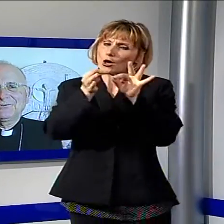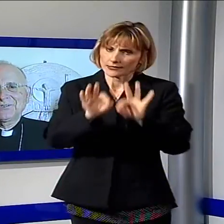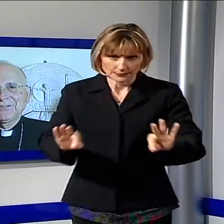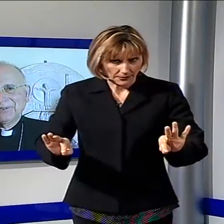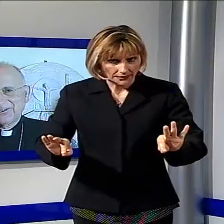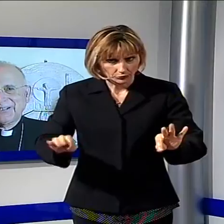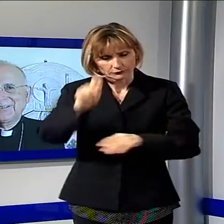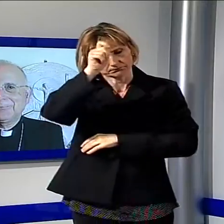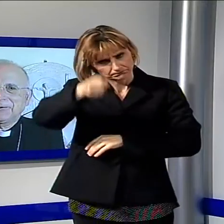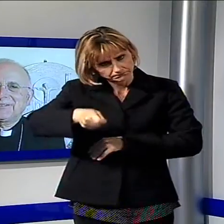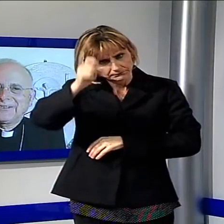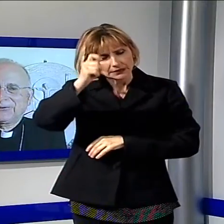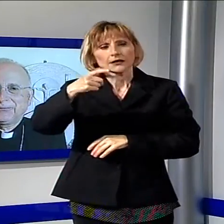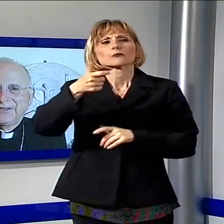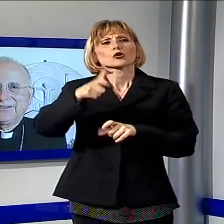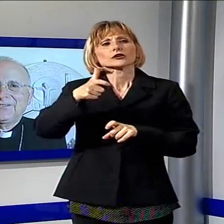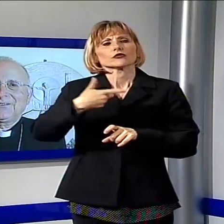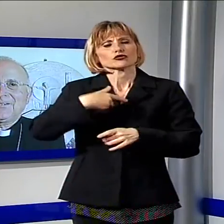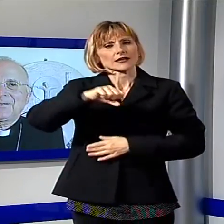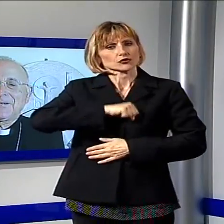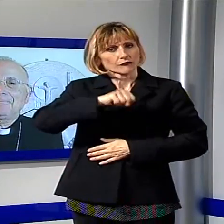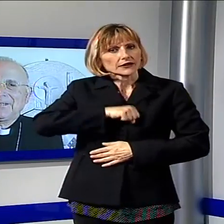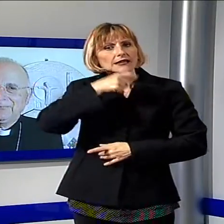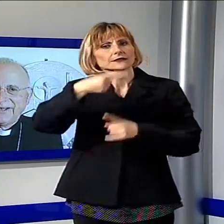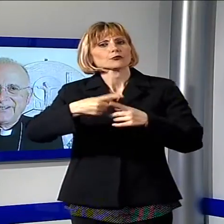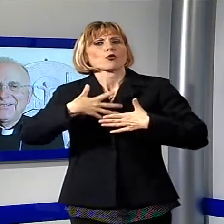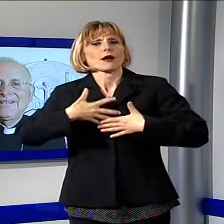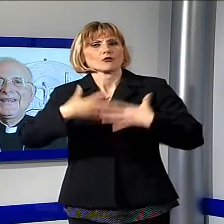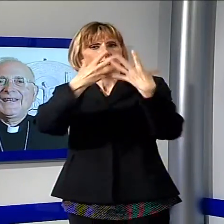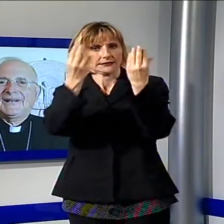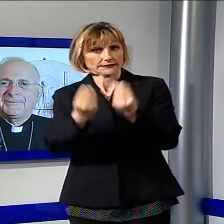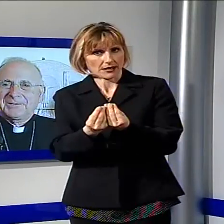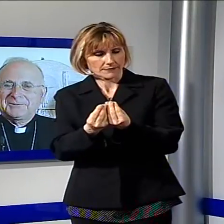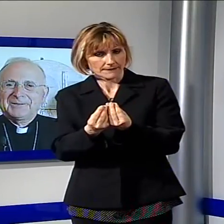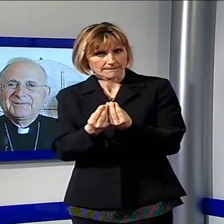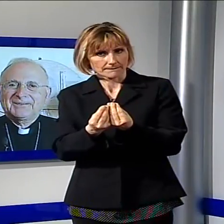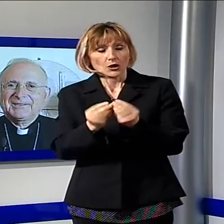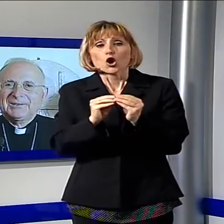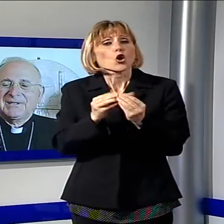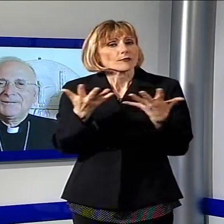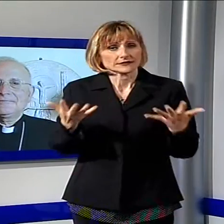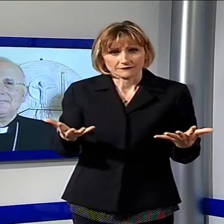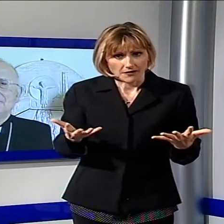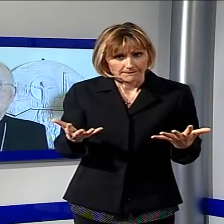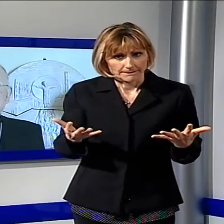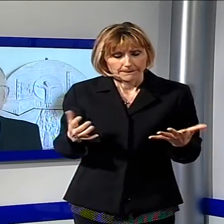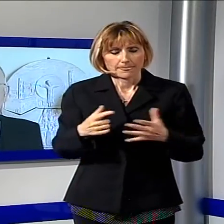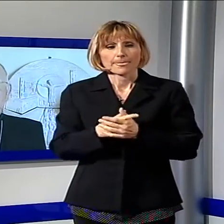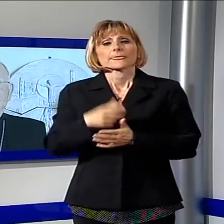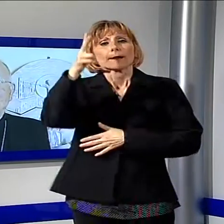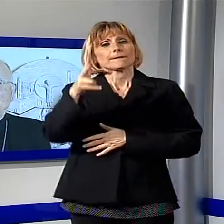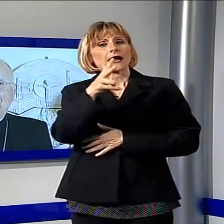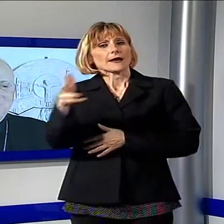situazioni perché c'è tanto amore e tanta sofferenza insieme, ma che fare? Ecco per tutti questi. Allora Papa